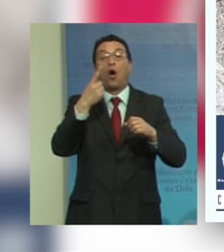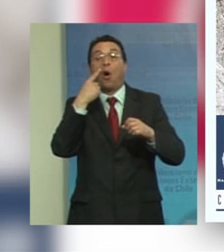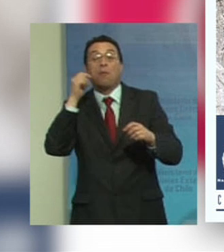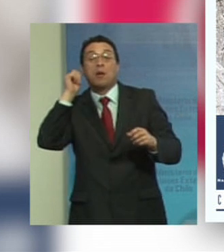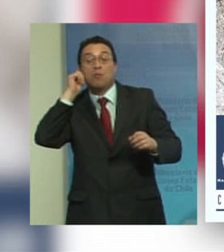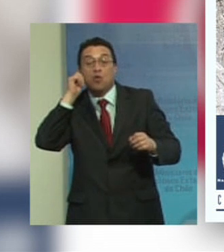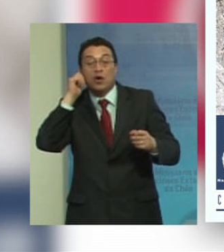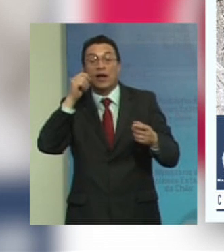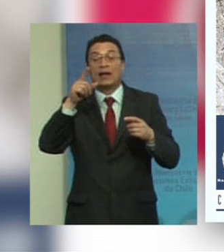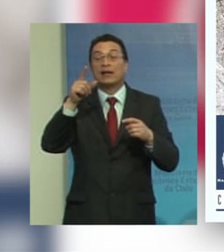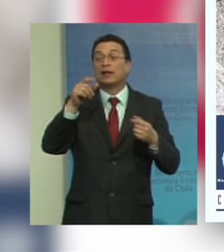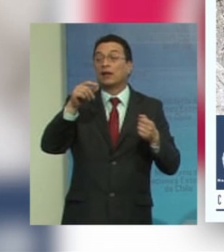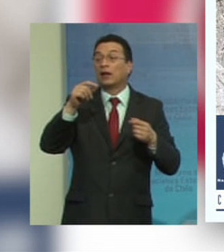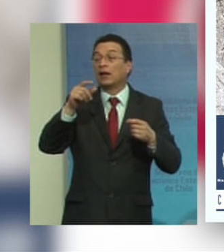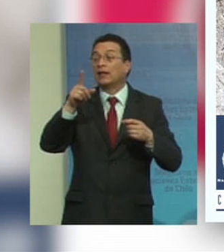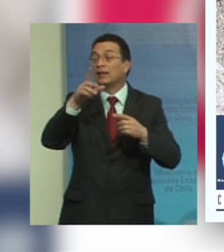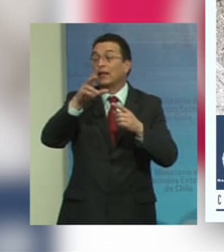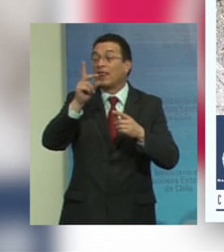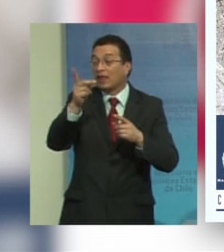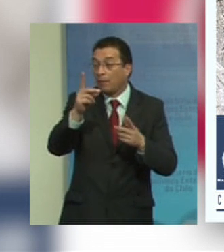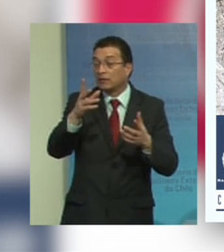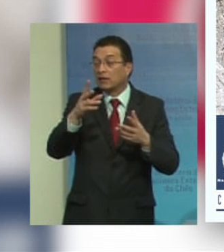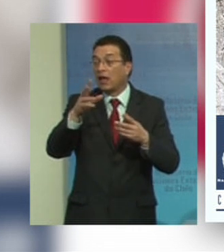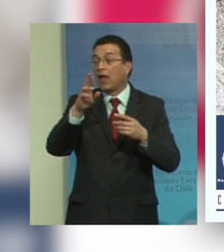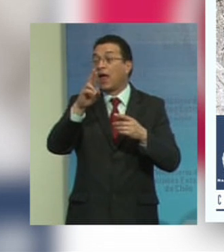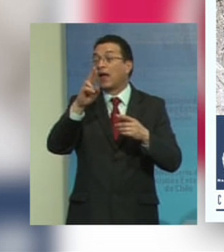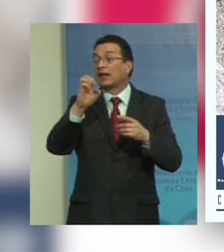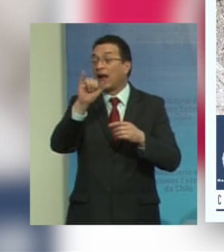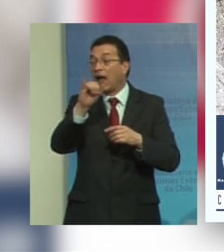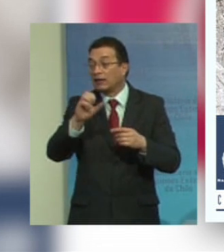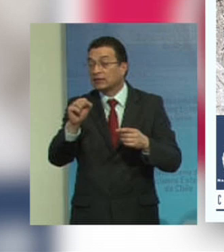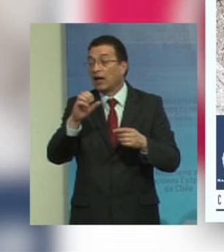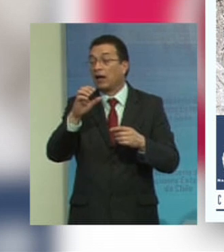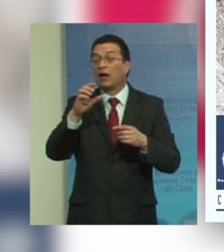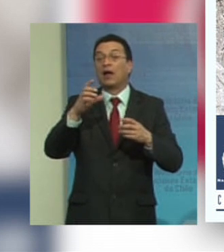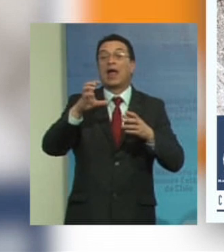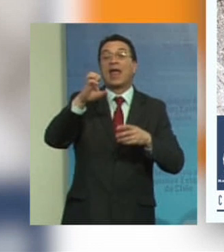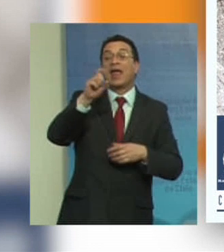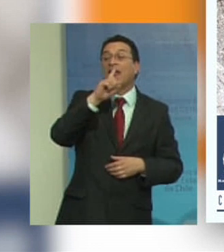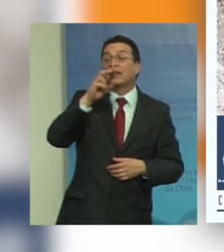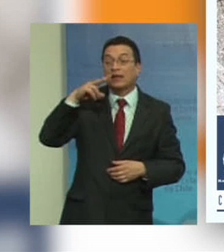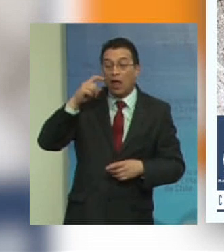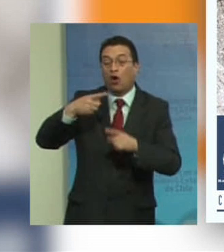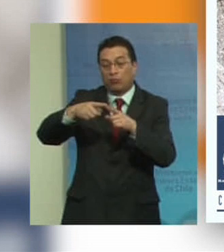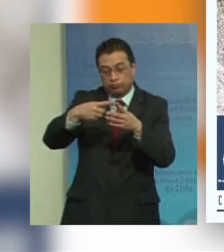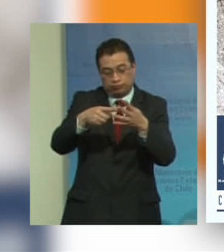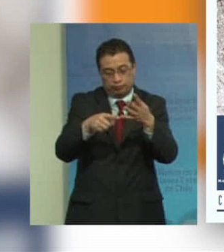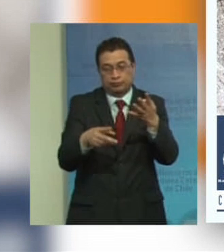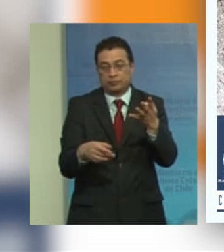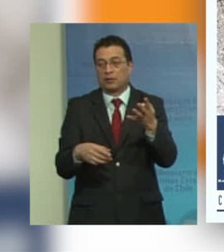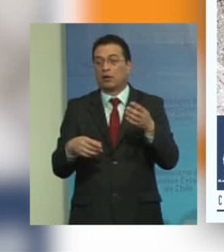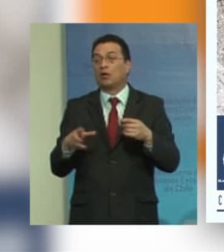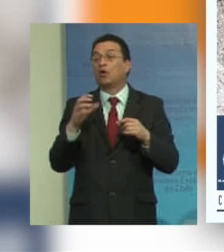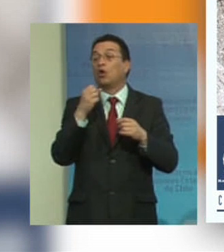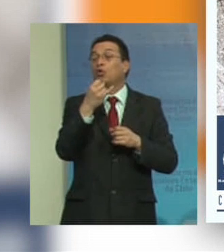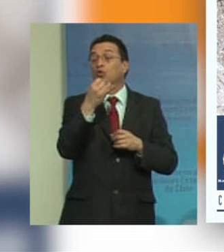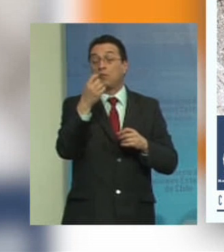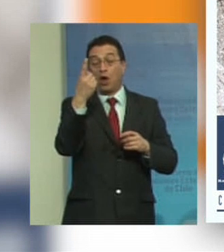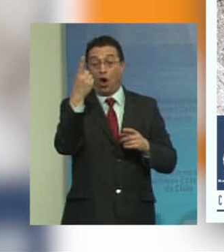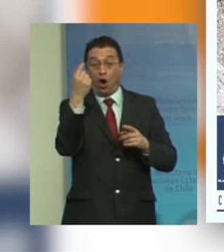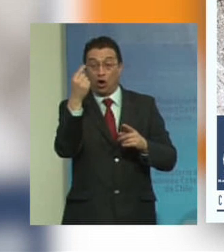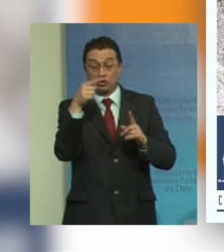raza etnia origen religión o situación económica u otra condición el objetivo 11